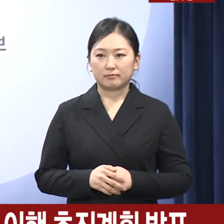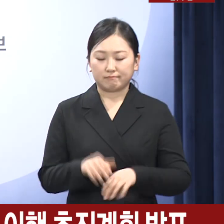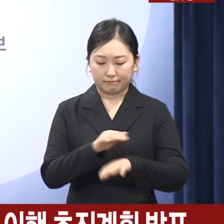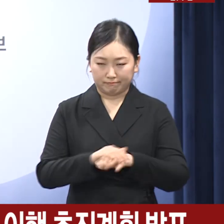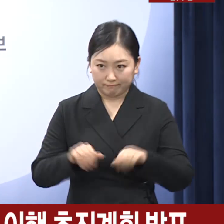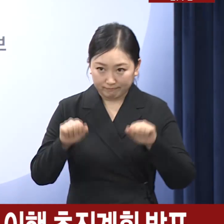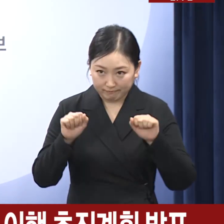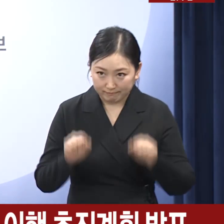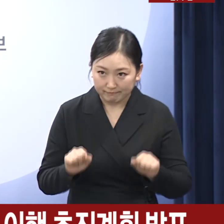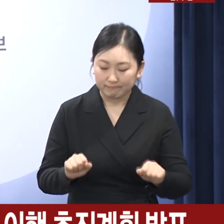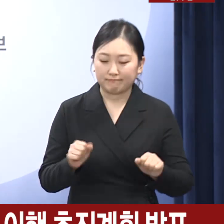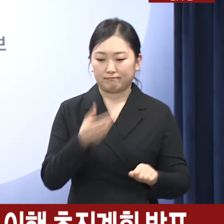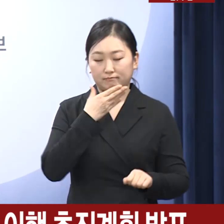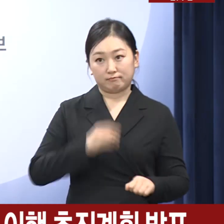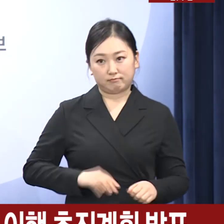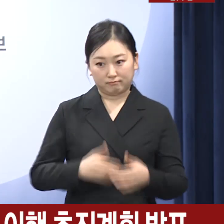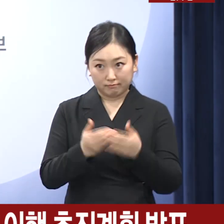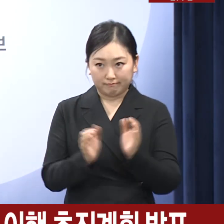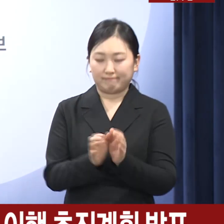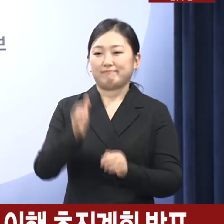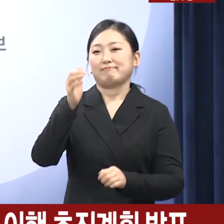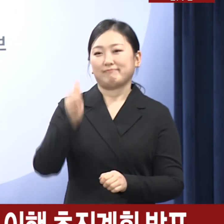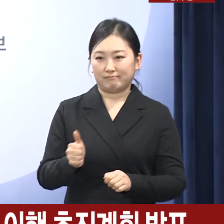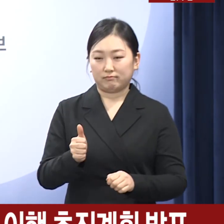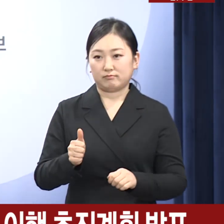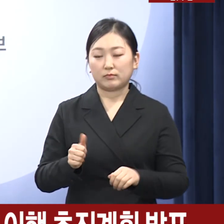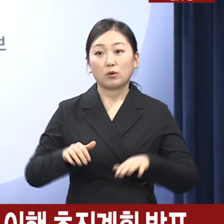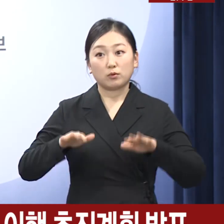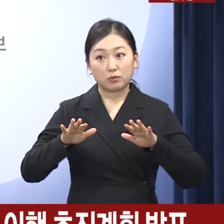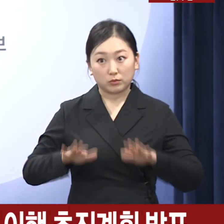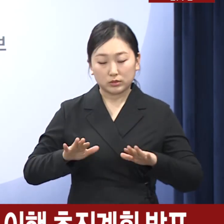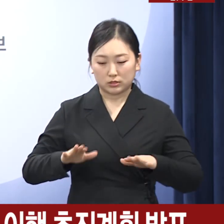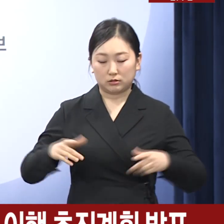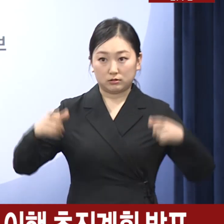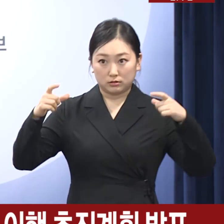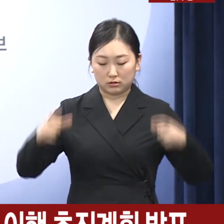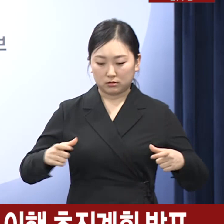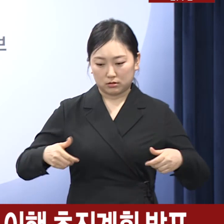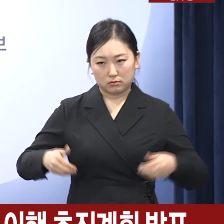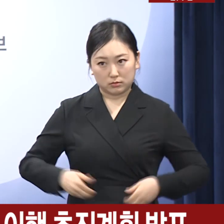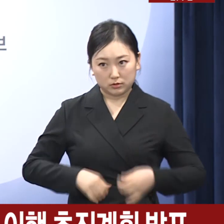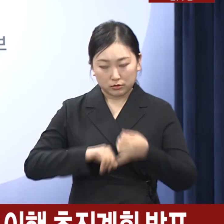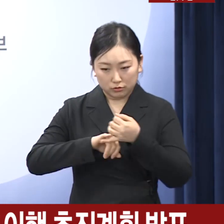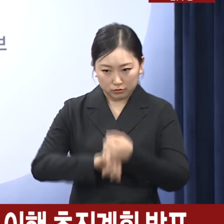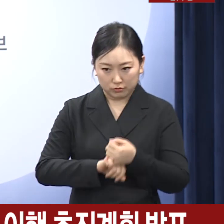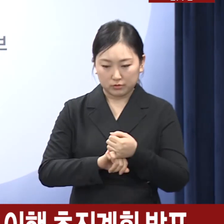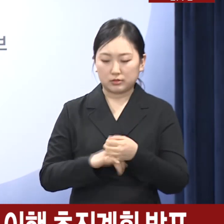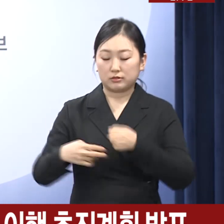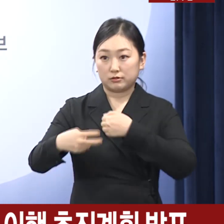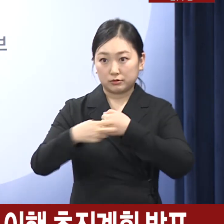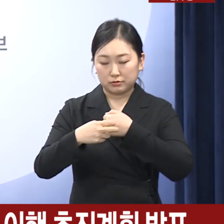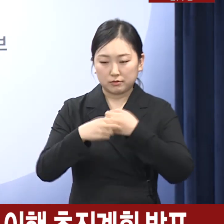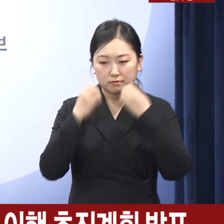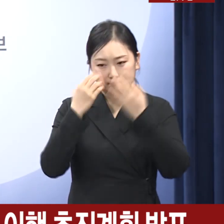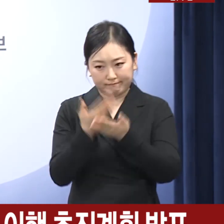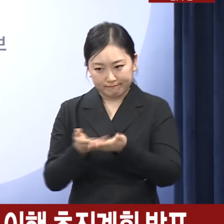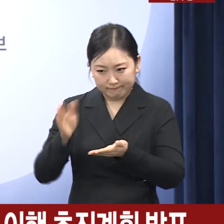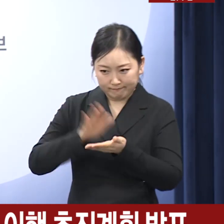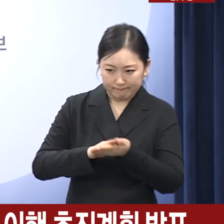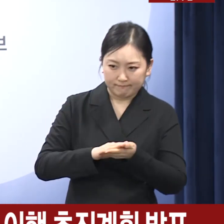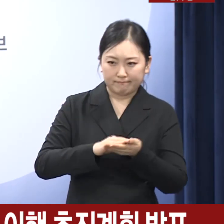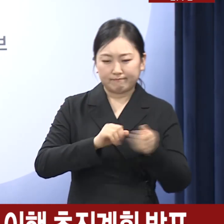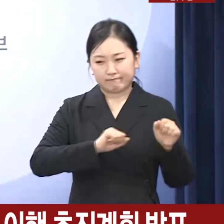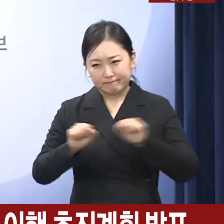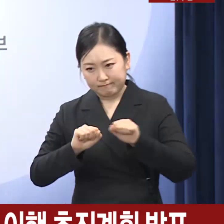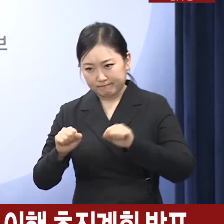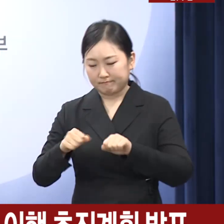안녕하십니까. 보건복지부 장관입니다. 오늘은 지역 및 필수 의료 혁신 이행을 위한 추진 계획에 대해서